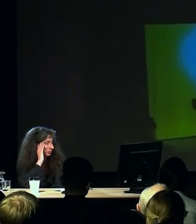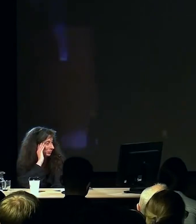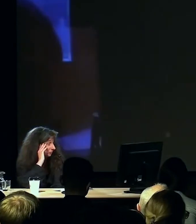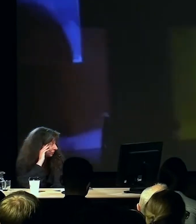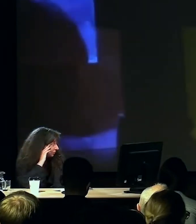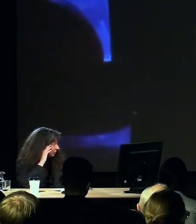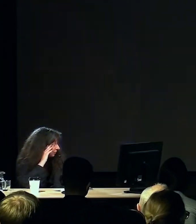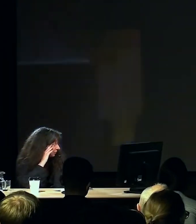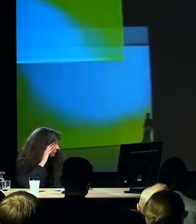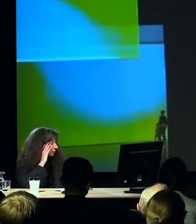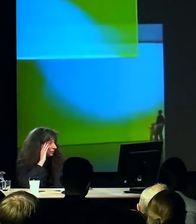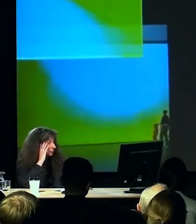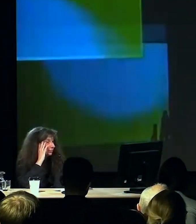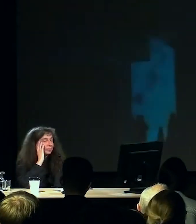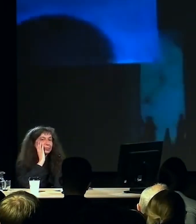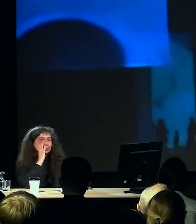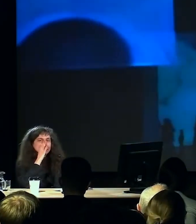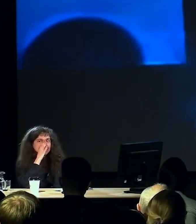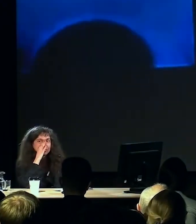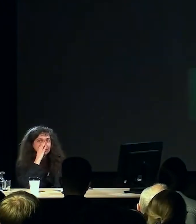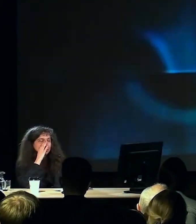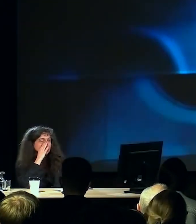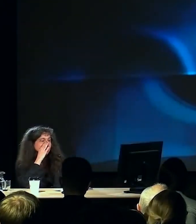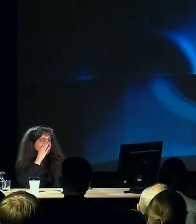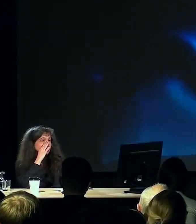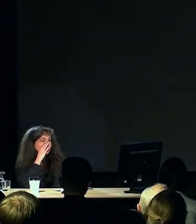На экраны стены и шар проецируется световое абстрактное изображение.